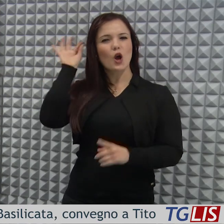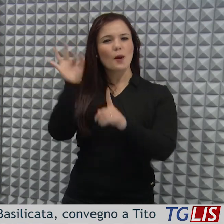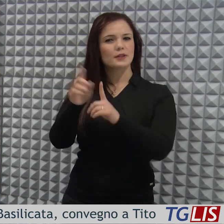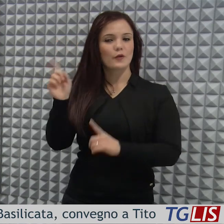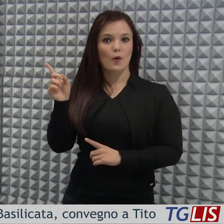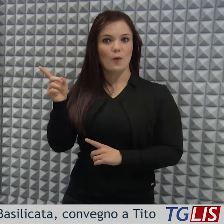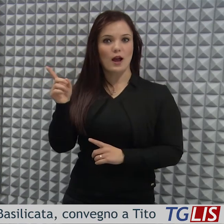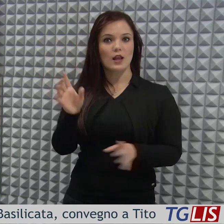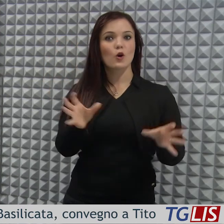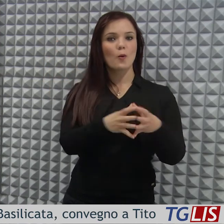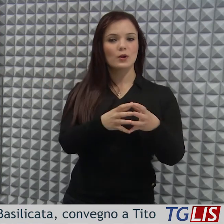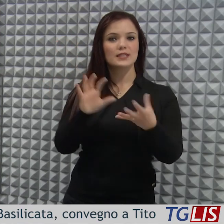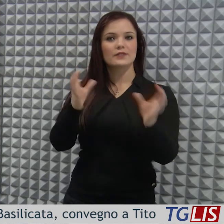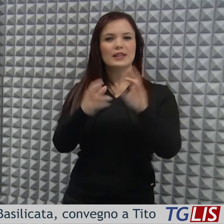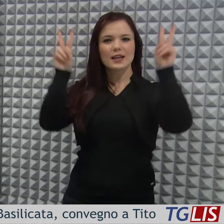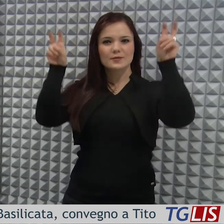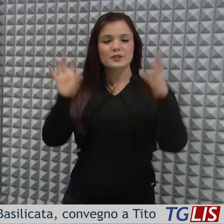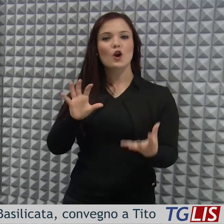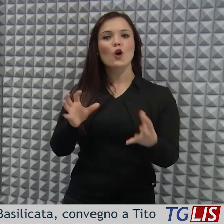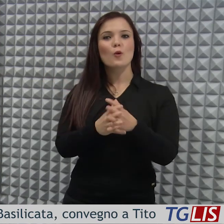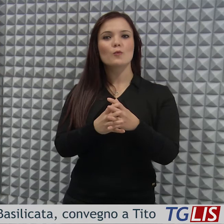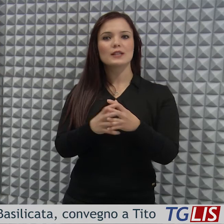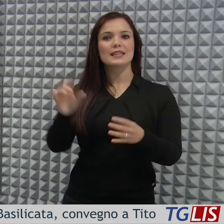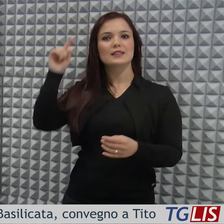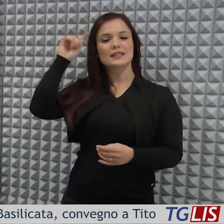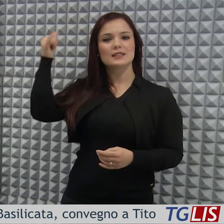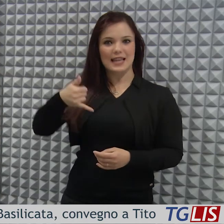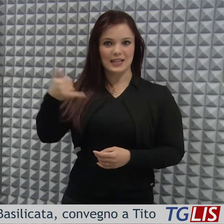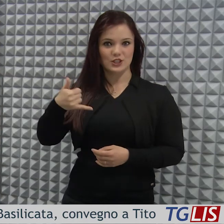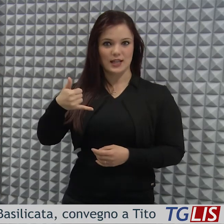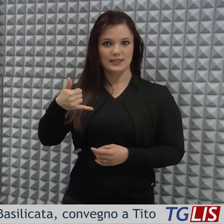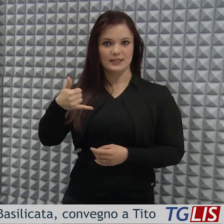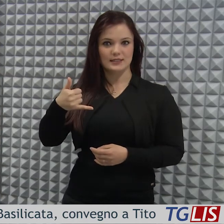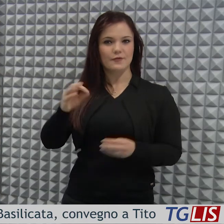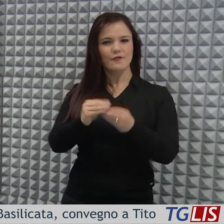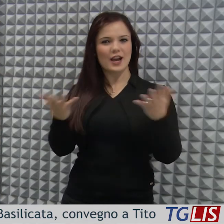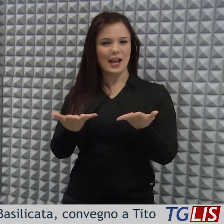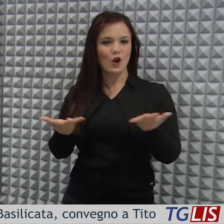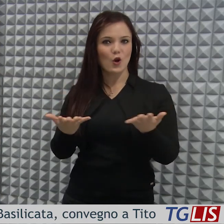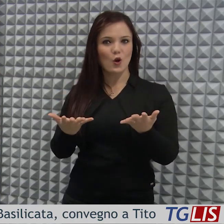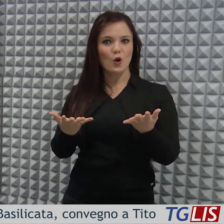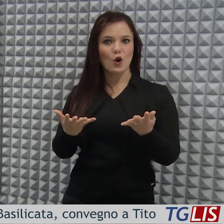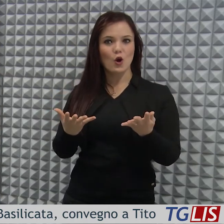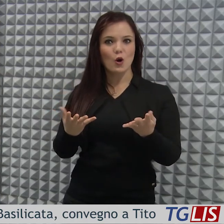fine di renderla comunità intelligente attraverso un'innovativa struttura